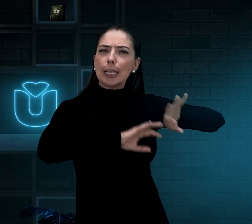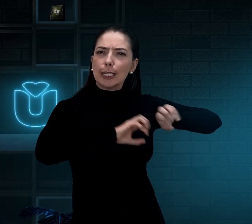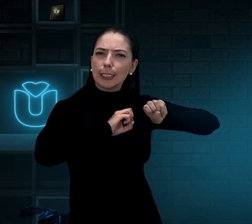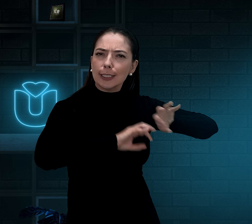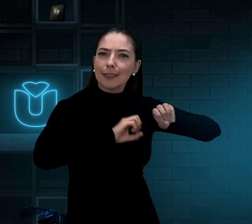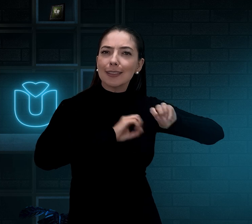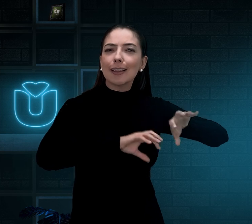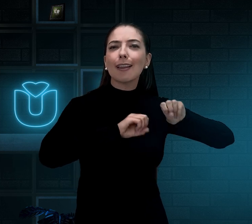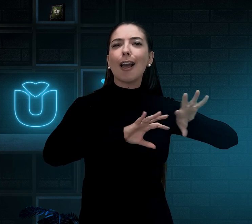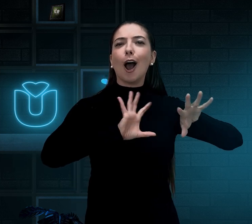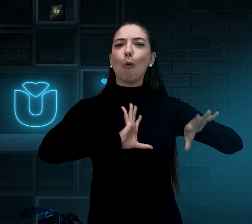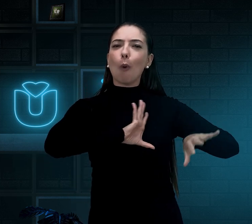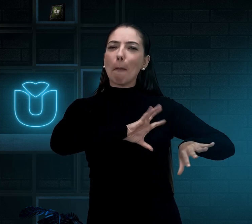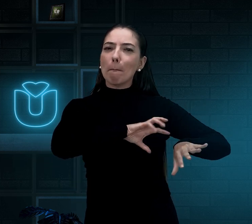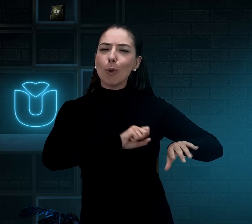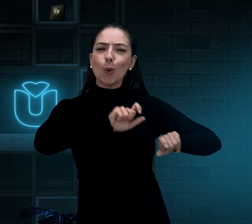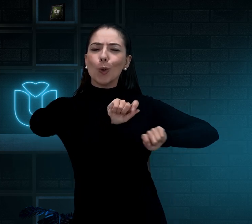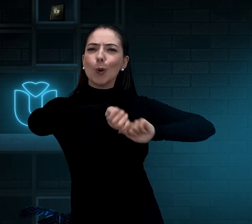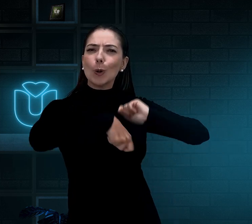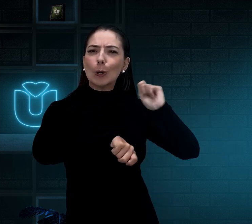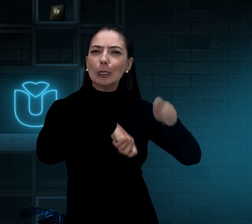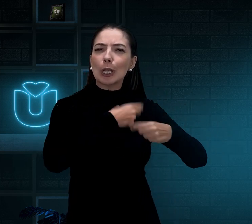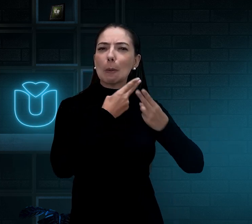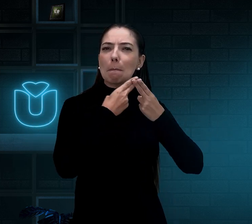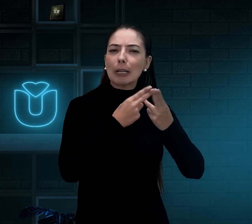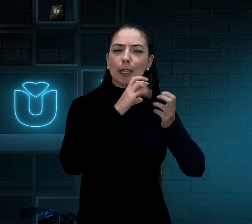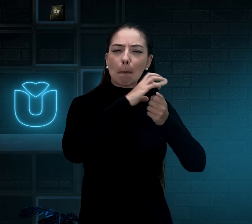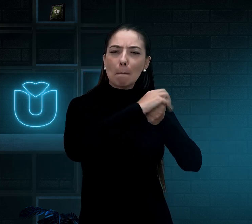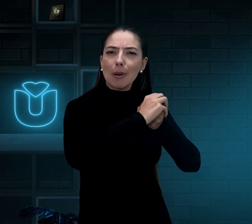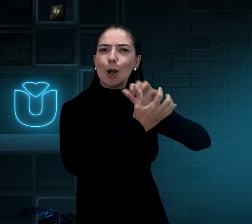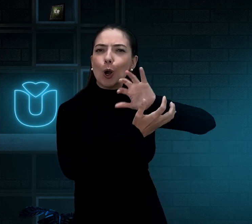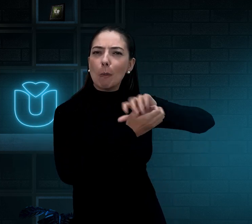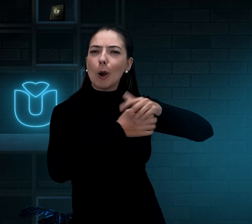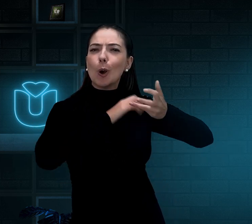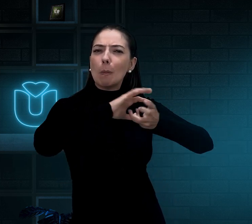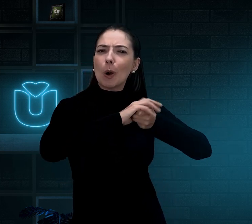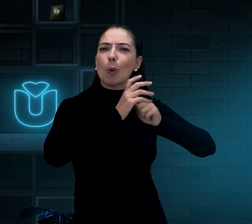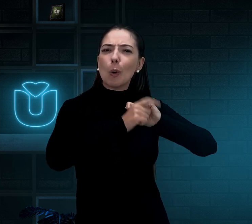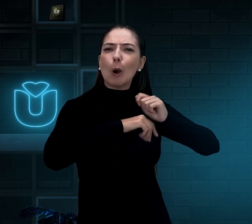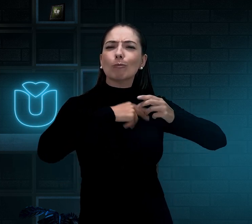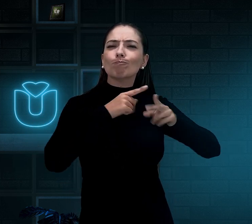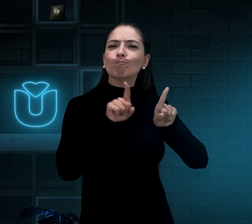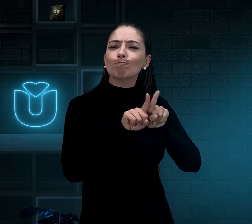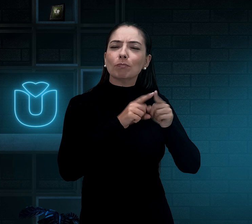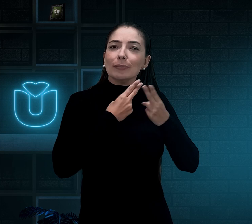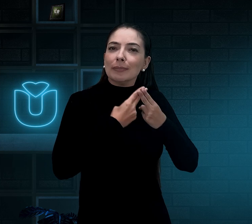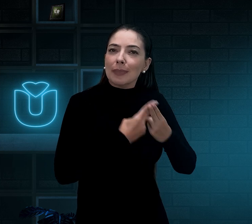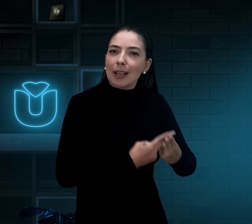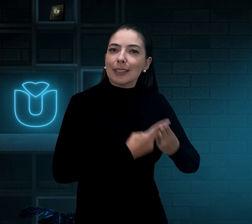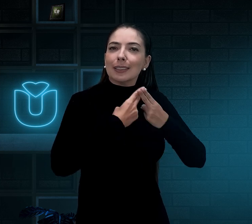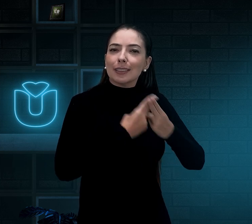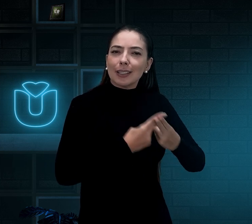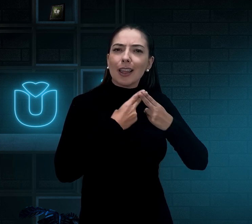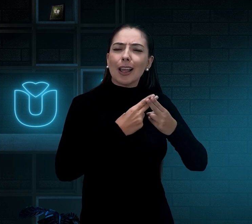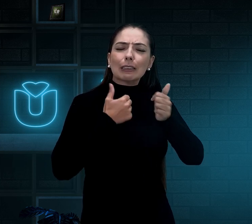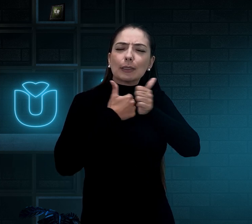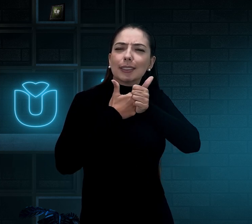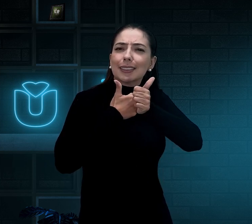constantemente a Ellen Keller com amor, usando o libras tátil, o toque, com bastante paciência.